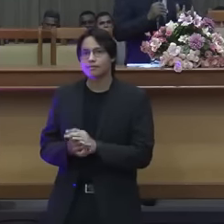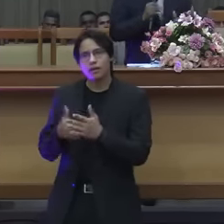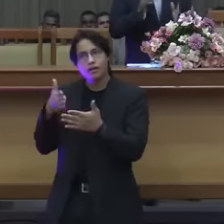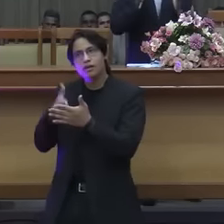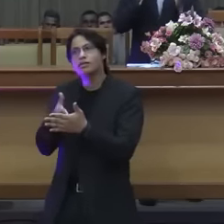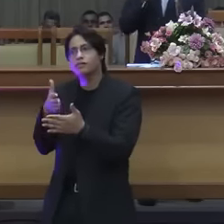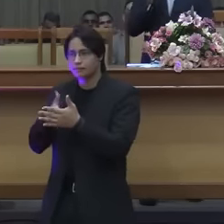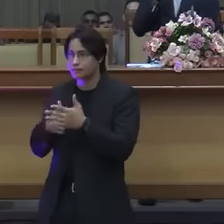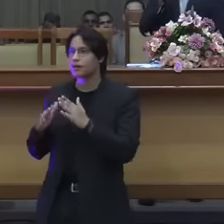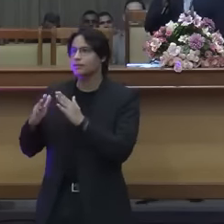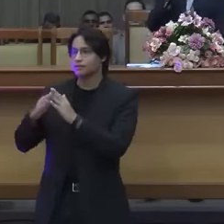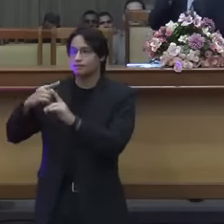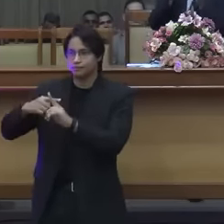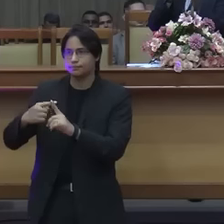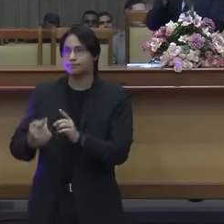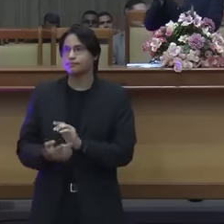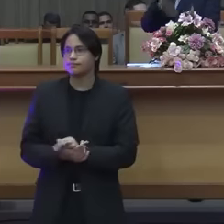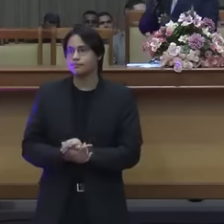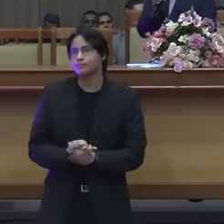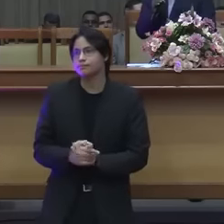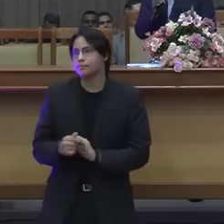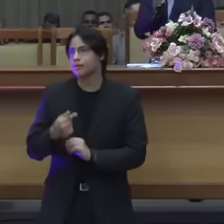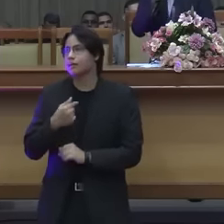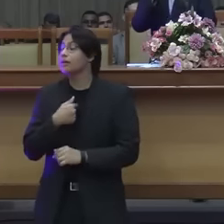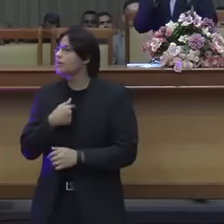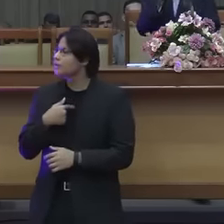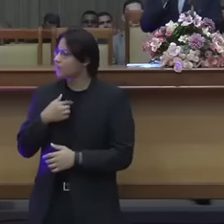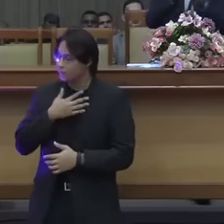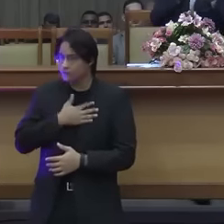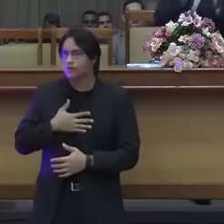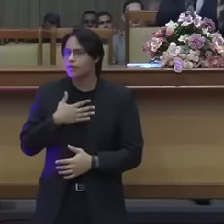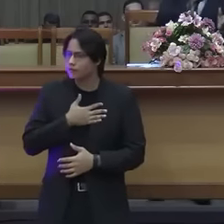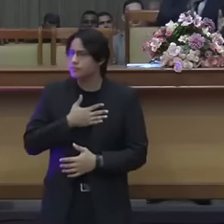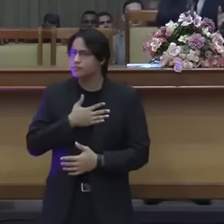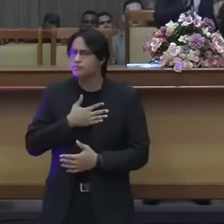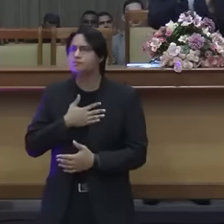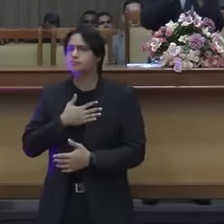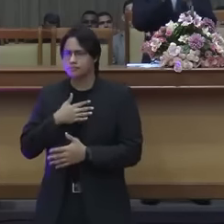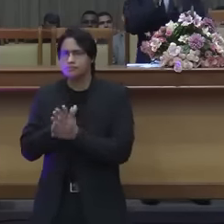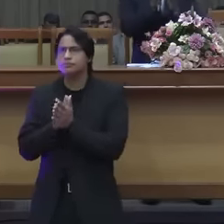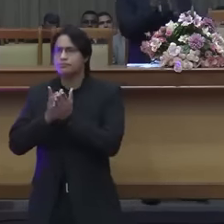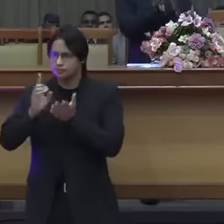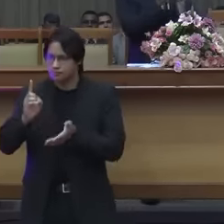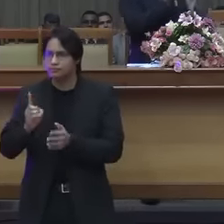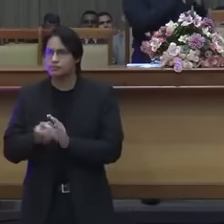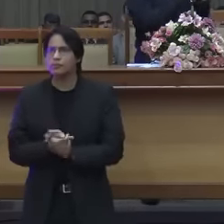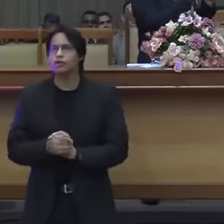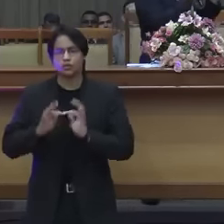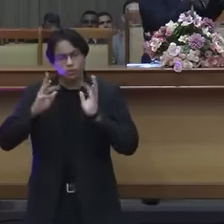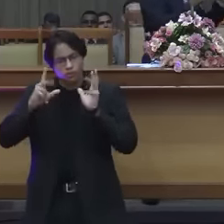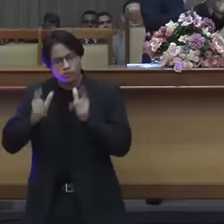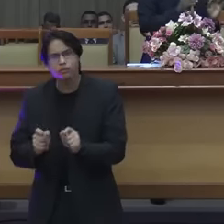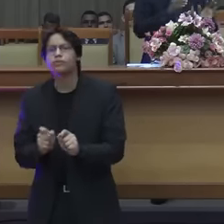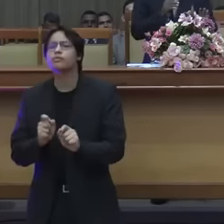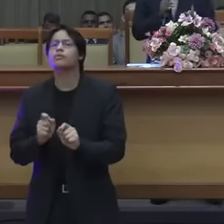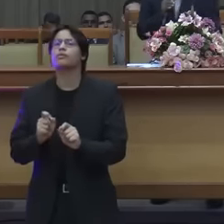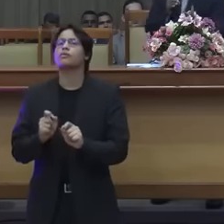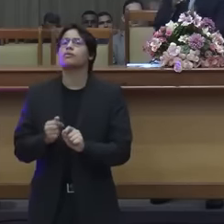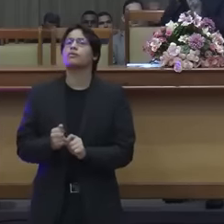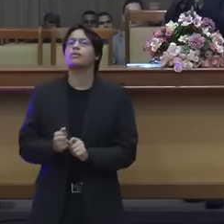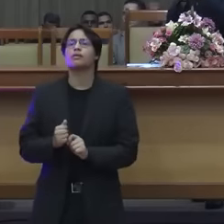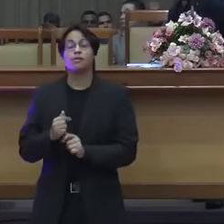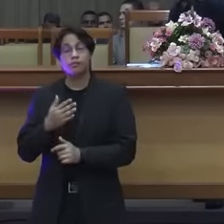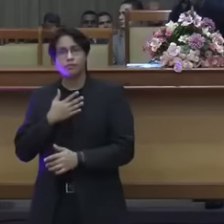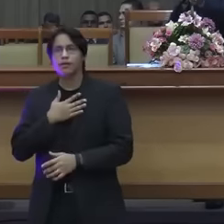Eu gosto da Bíblia e de ficar com a Bíblia, tudo que eu vou falar, o que eu vou pregar, eu gosto de saber se